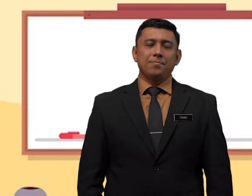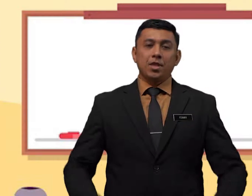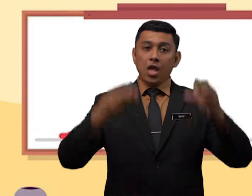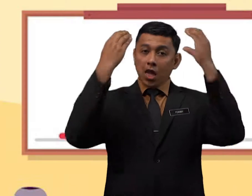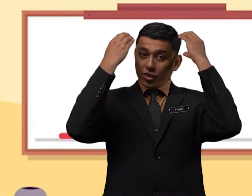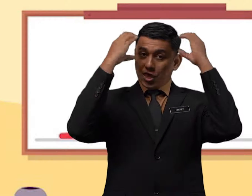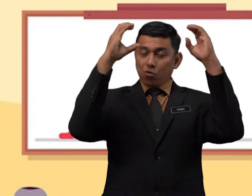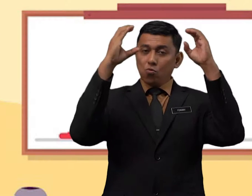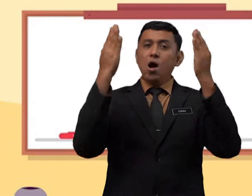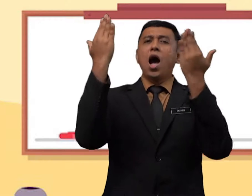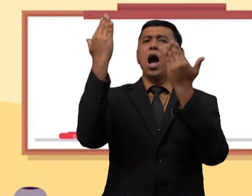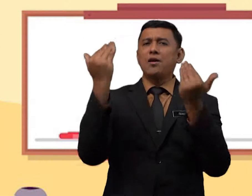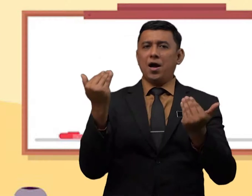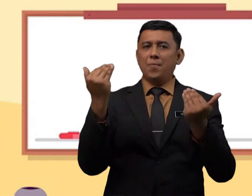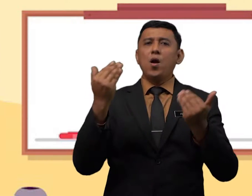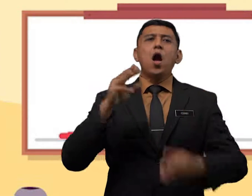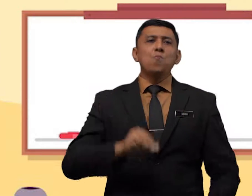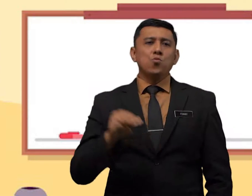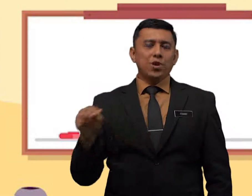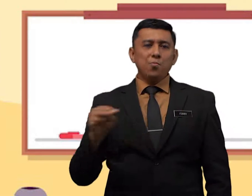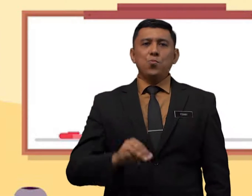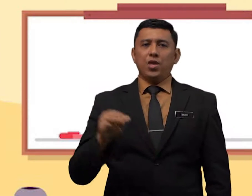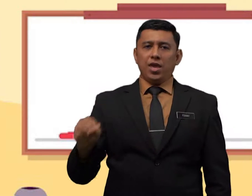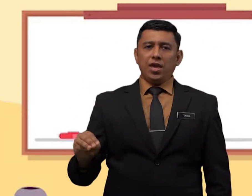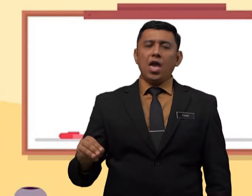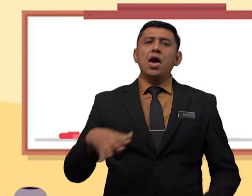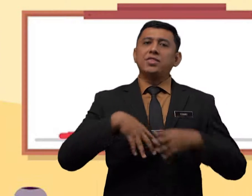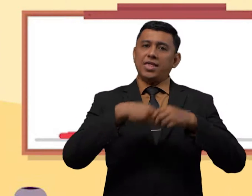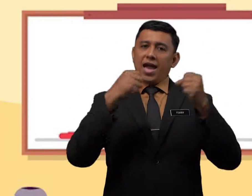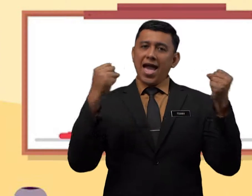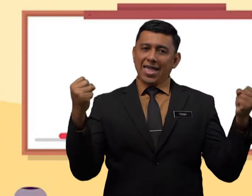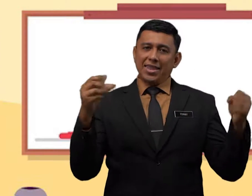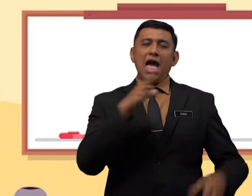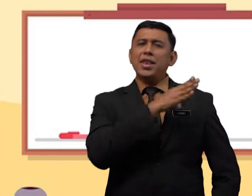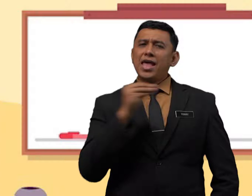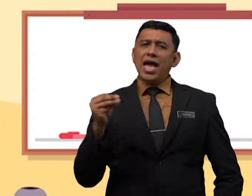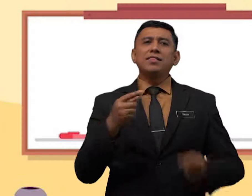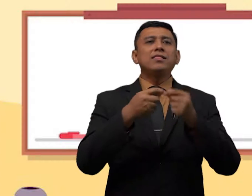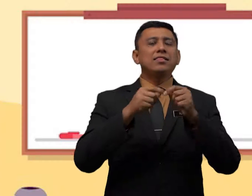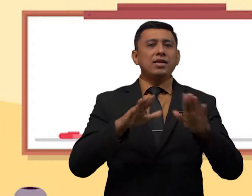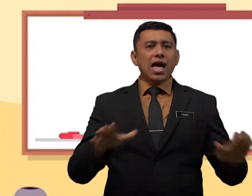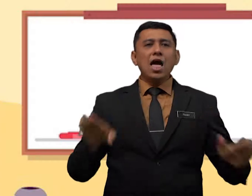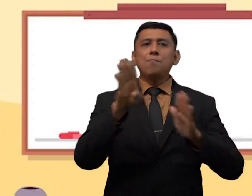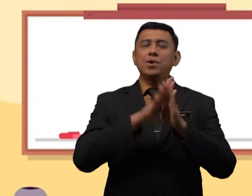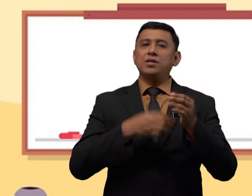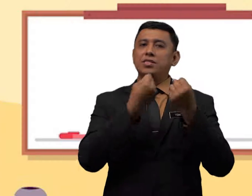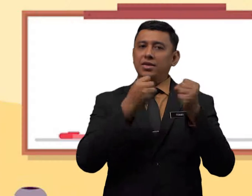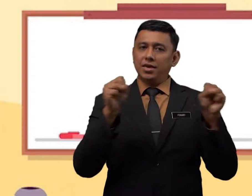Cikgu harap murid-murid sihat dan telah bersedia